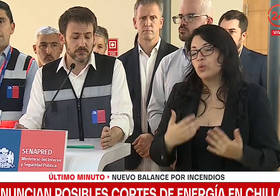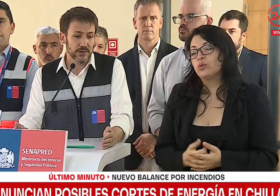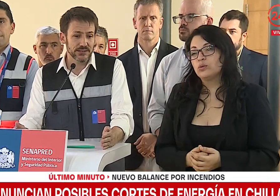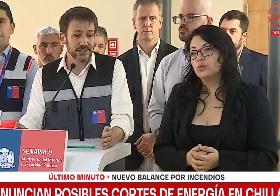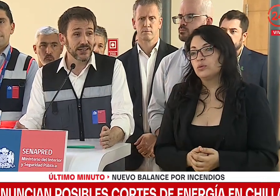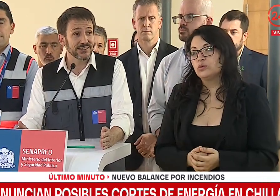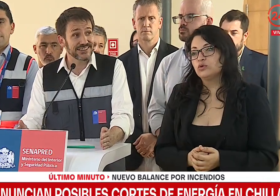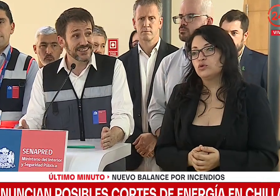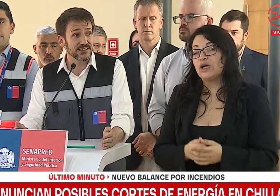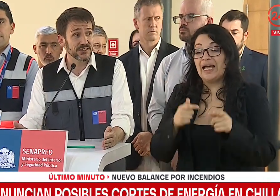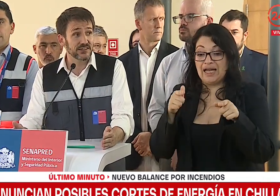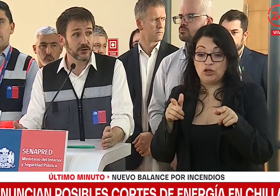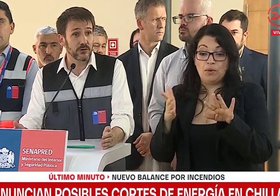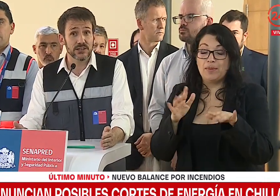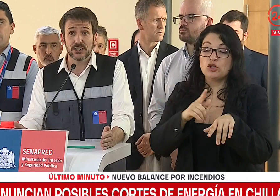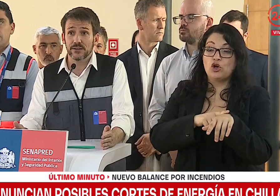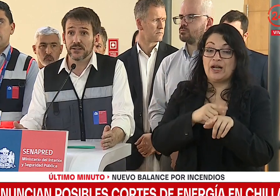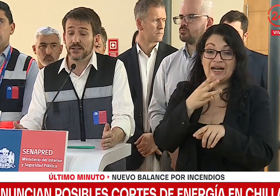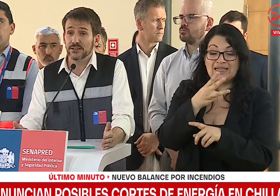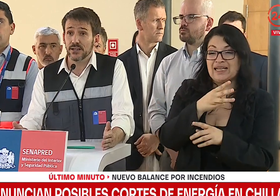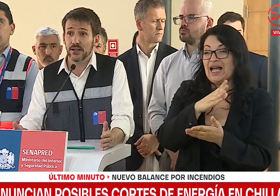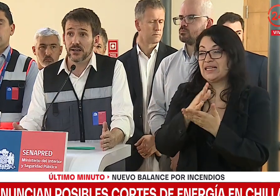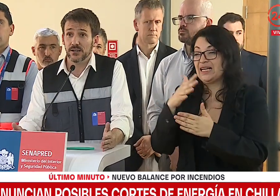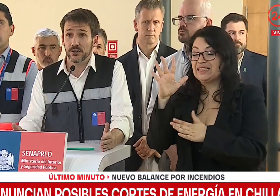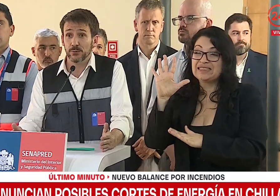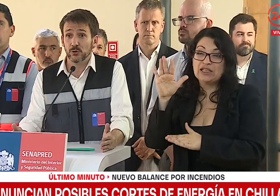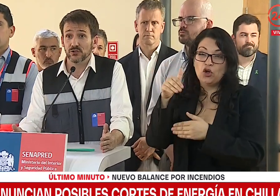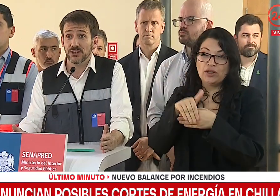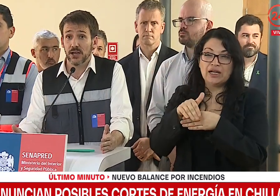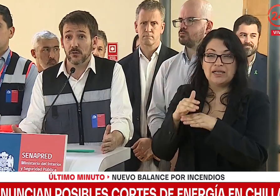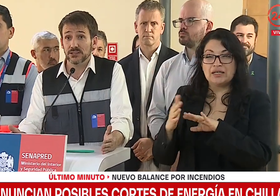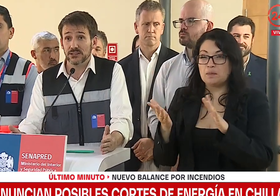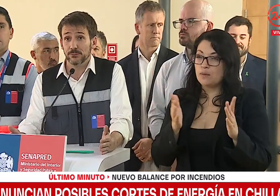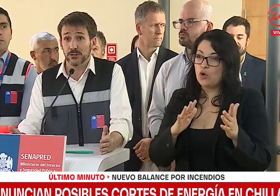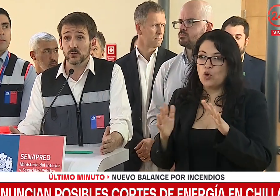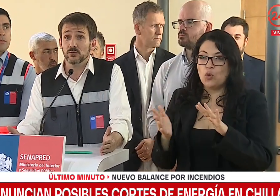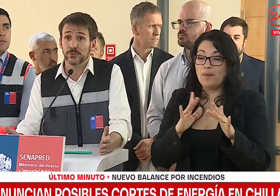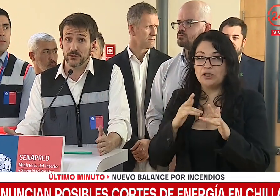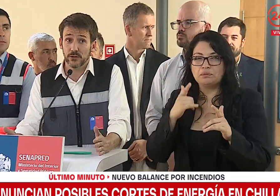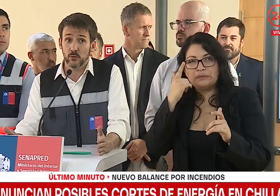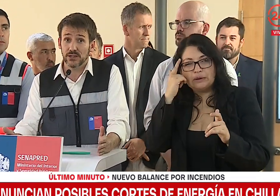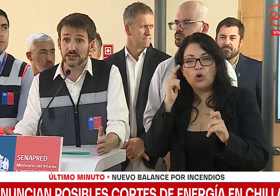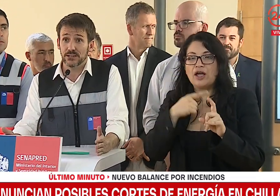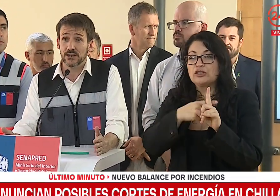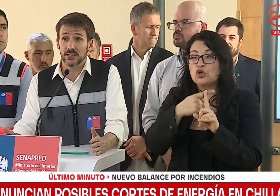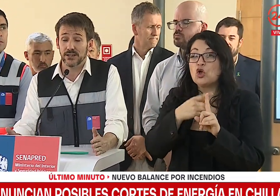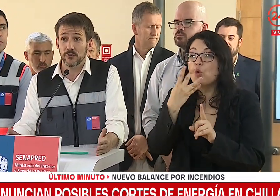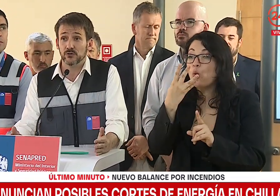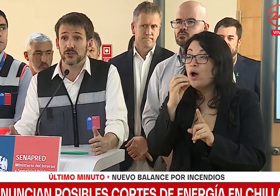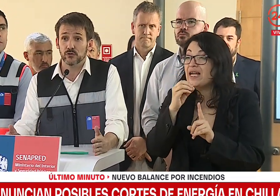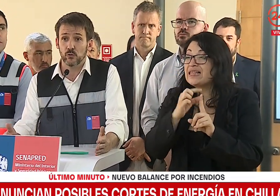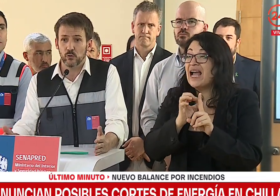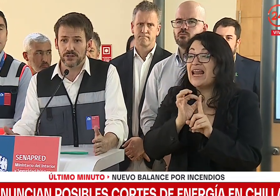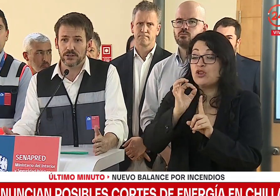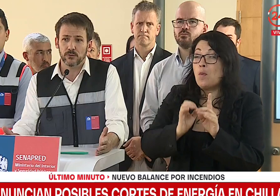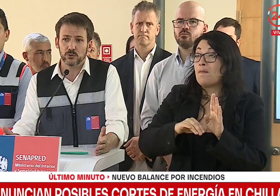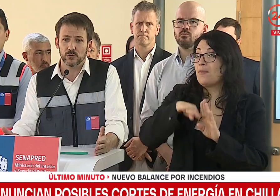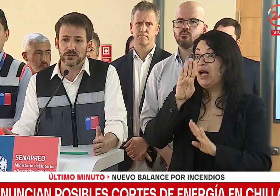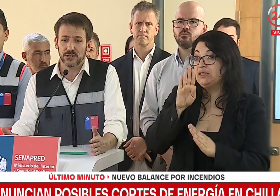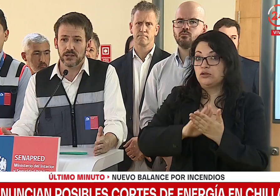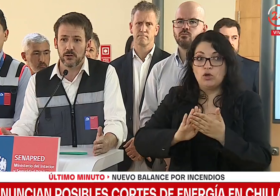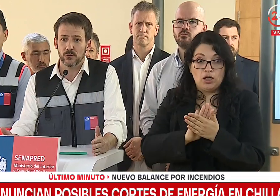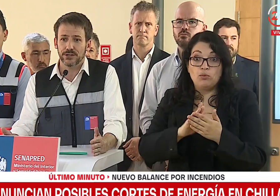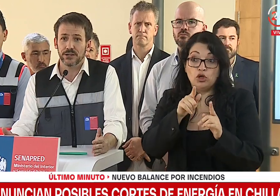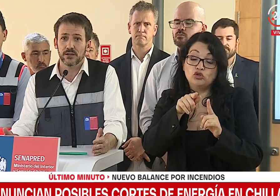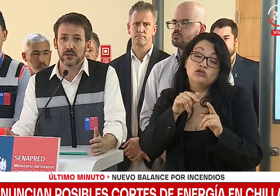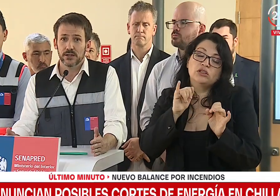Esto entre las 3 y las 5 de la tarde está pronosticado a altas temperaturas, superior a los 40 grados. Si eso ocurre, como